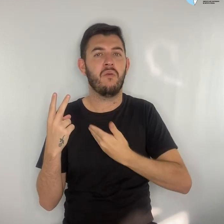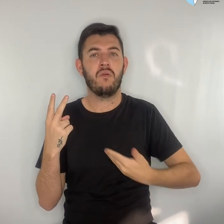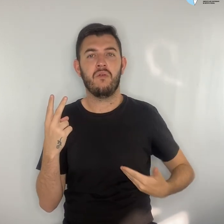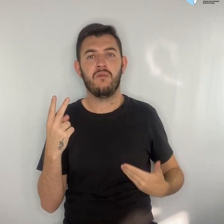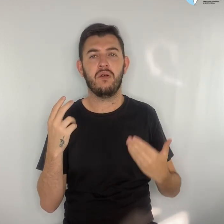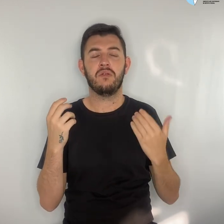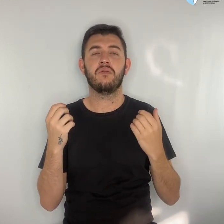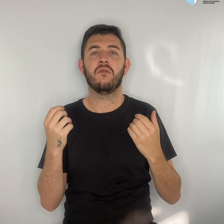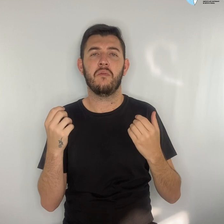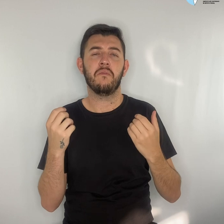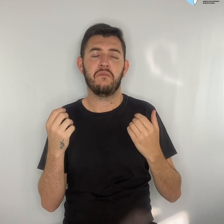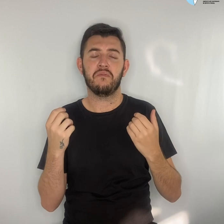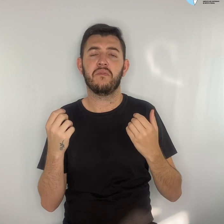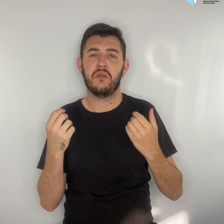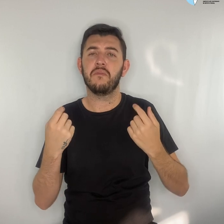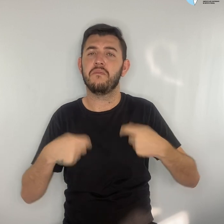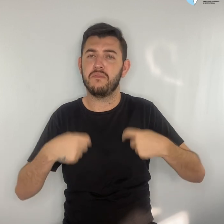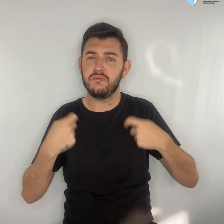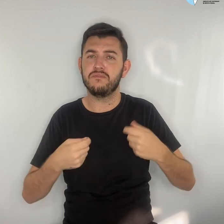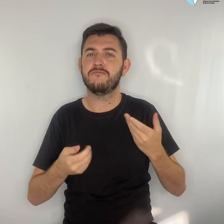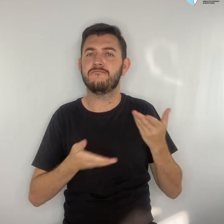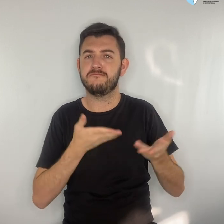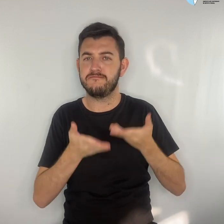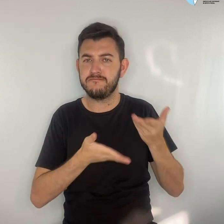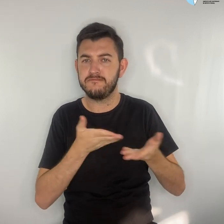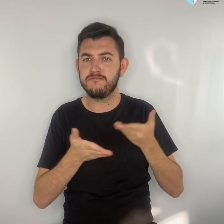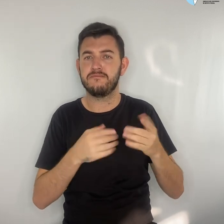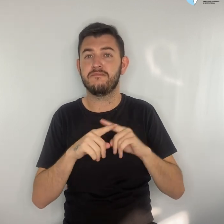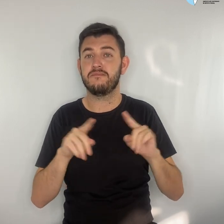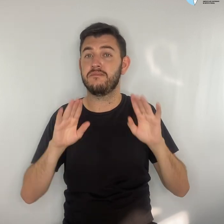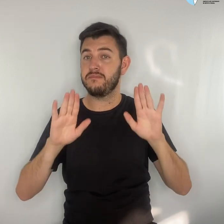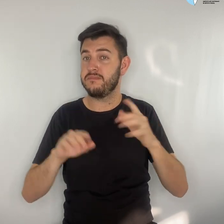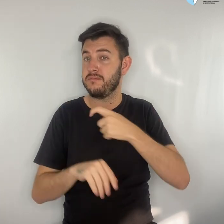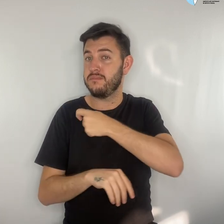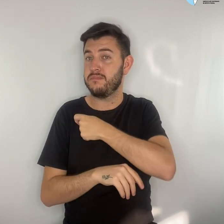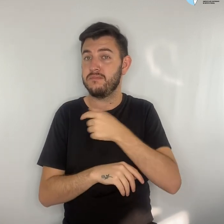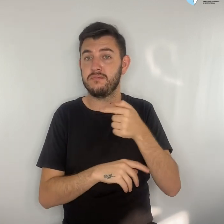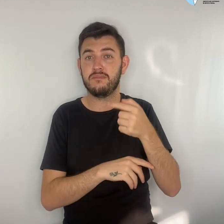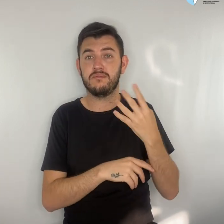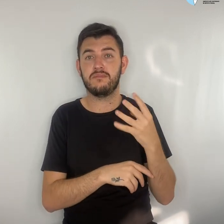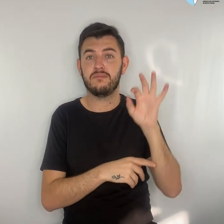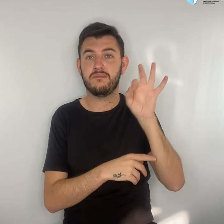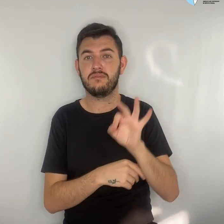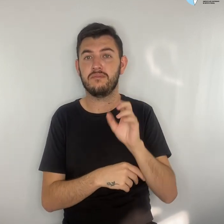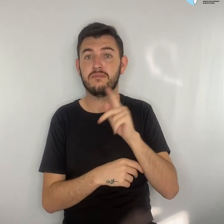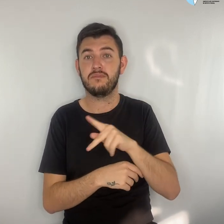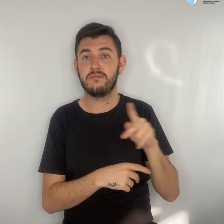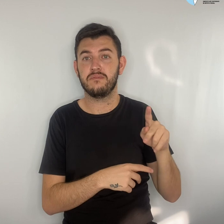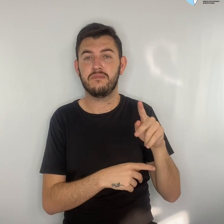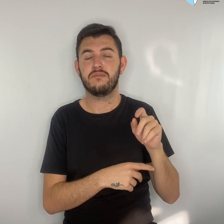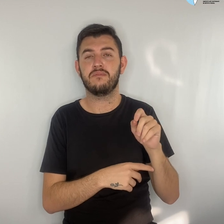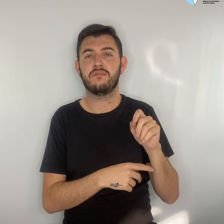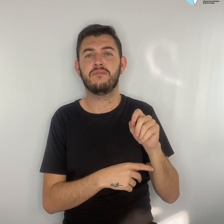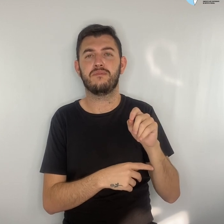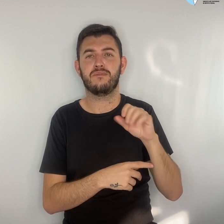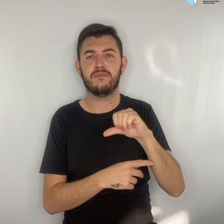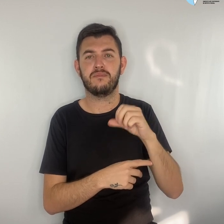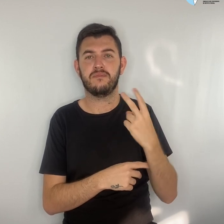deveriam. E estudantes 74%, professores 92% e